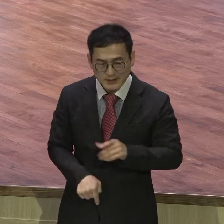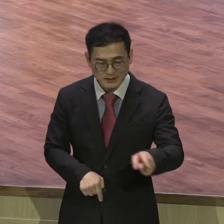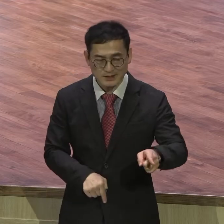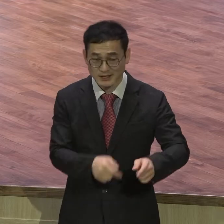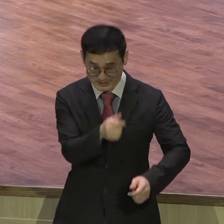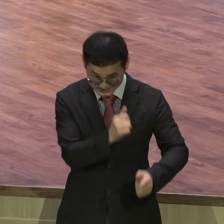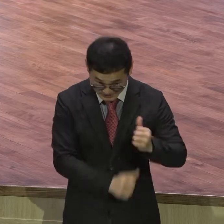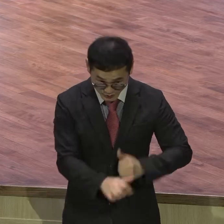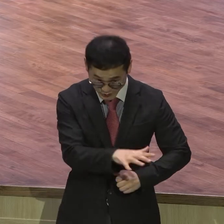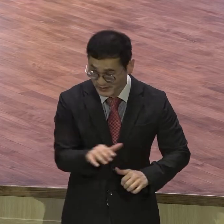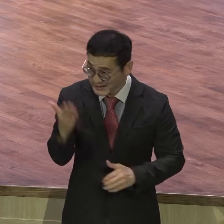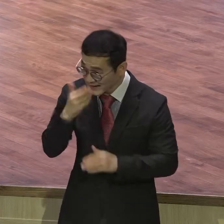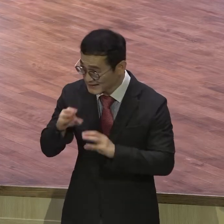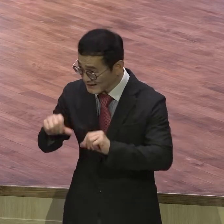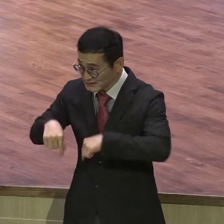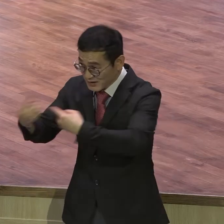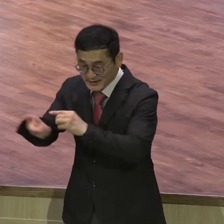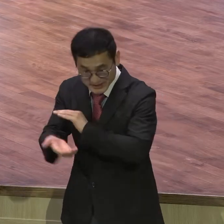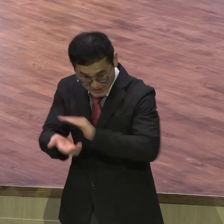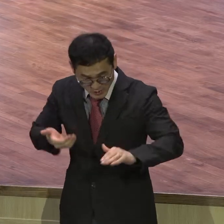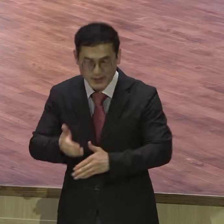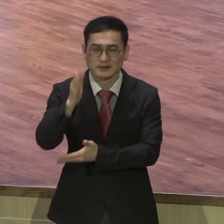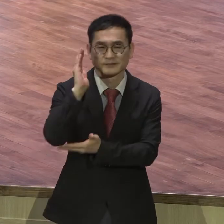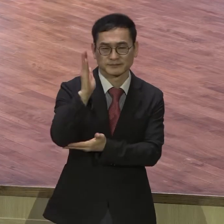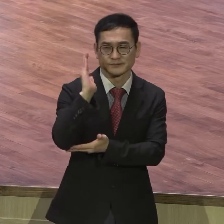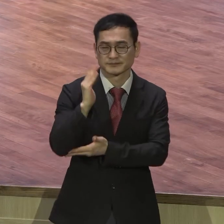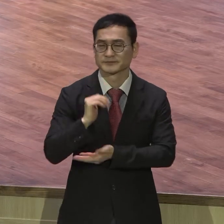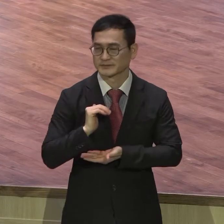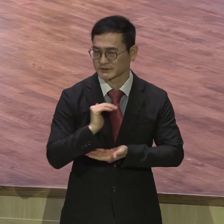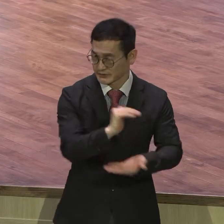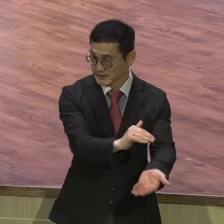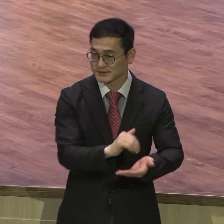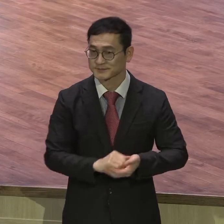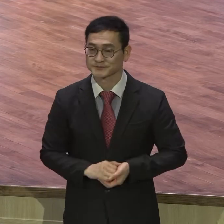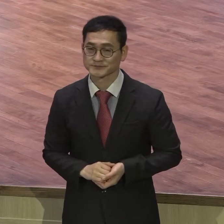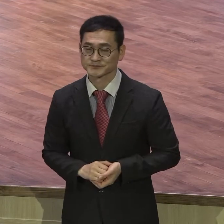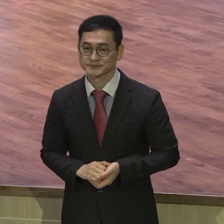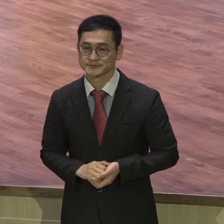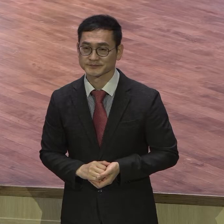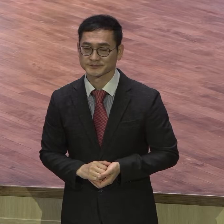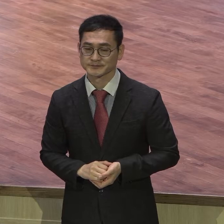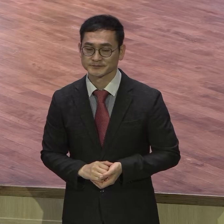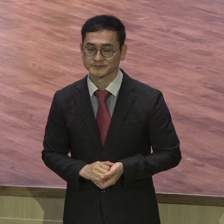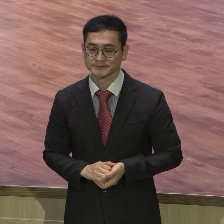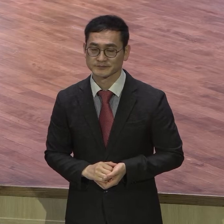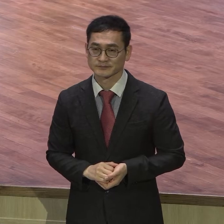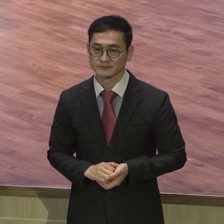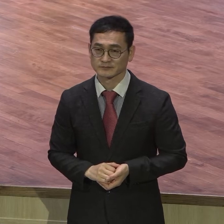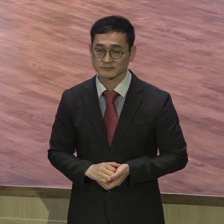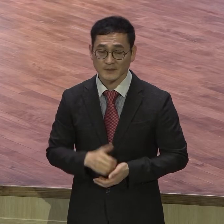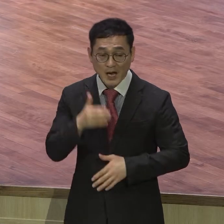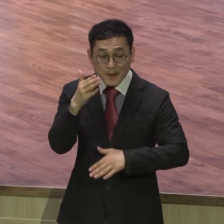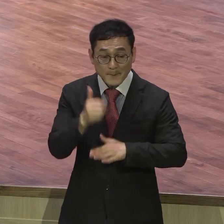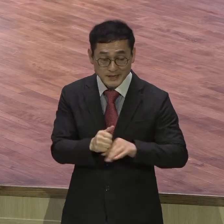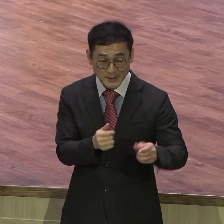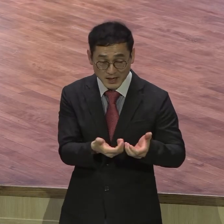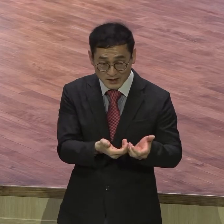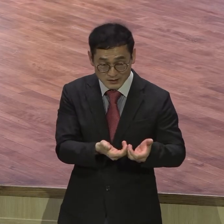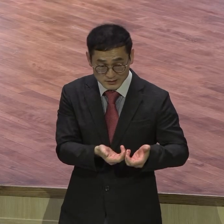이 신명기가. 모세의 입장에서 보면 일종의 유언장이에요. 유언장 이 신명기가.